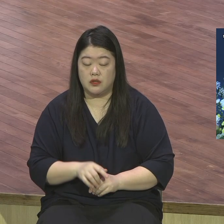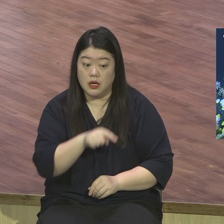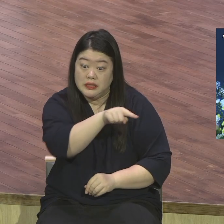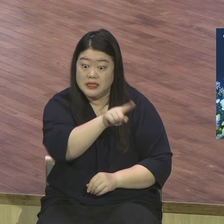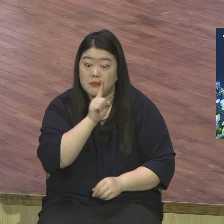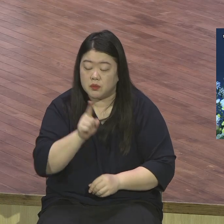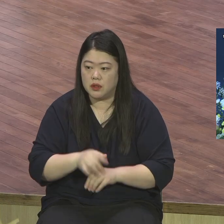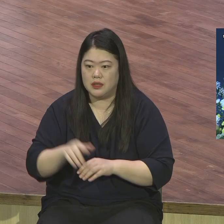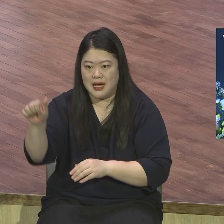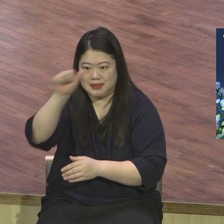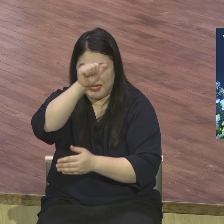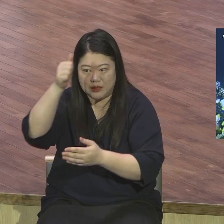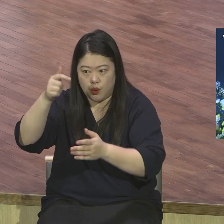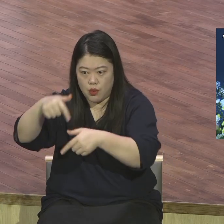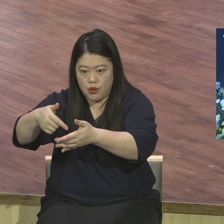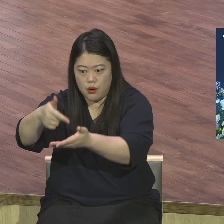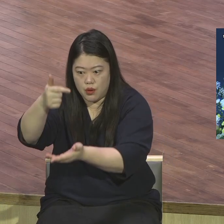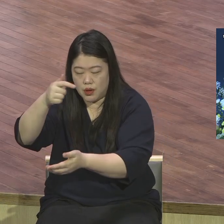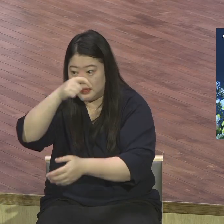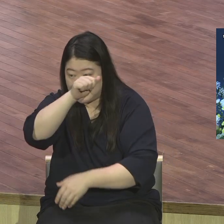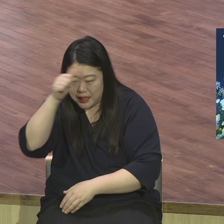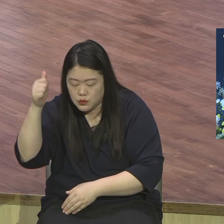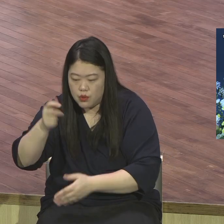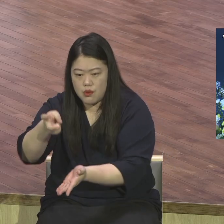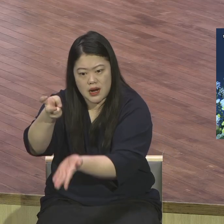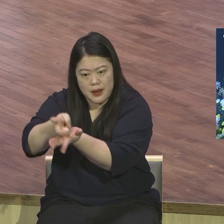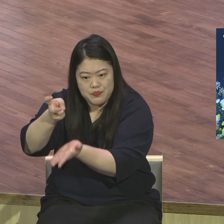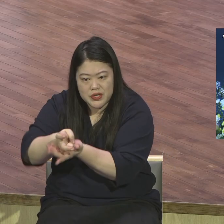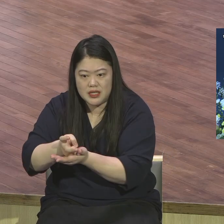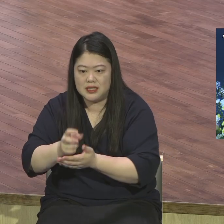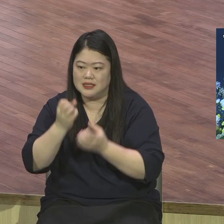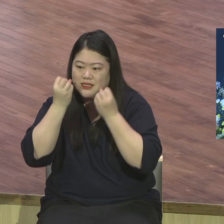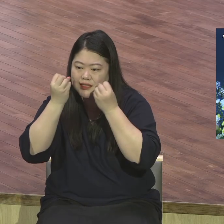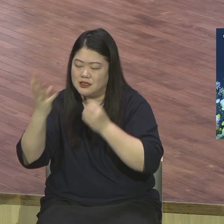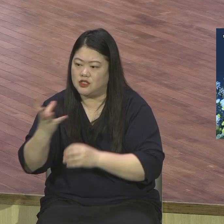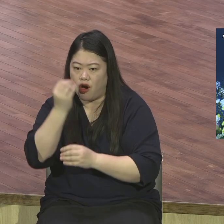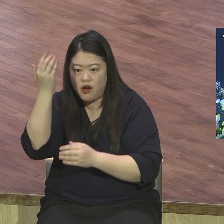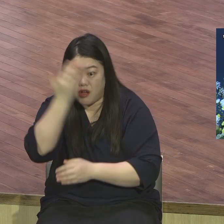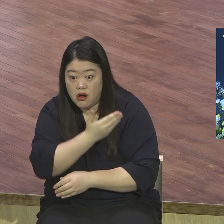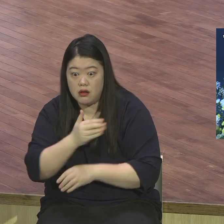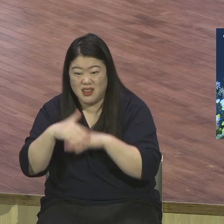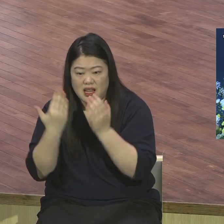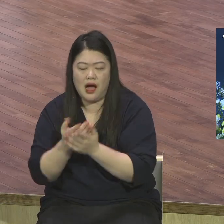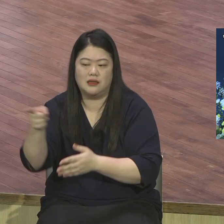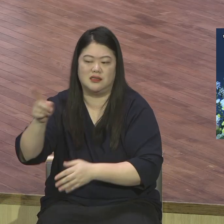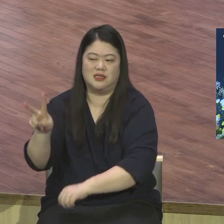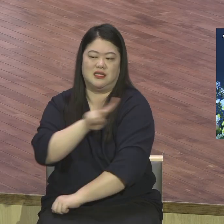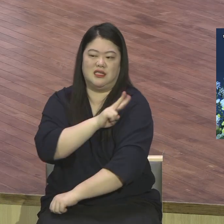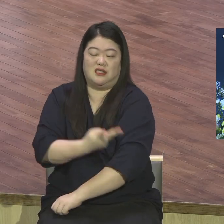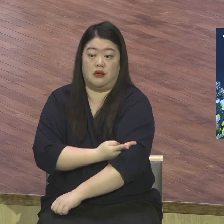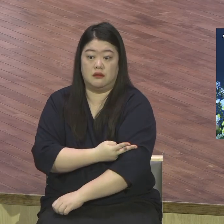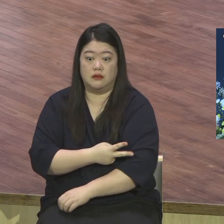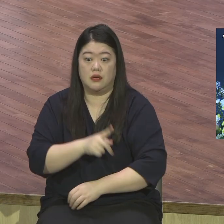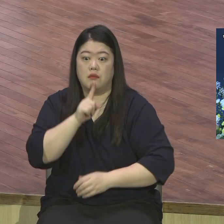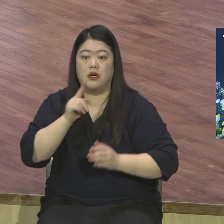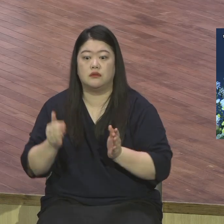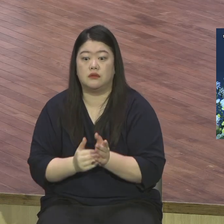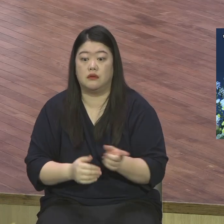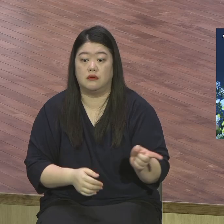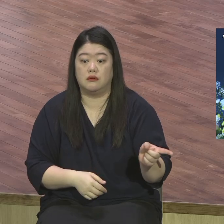이들이 못 믿느냐 부활을 믿지 못하기 때문에 부활이 언제 예수님 부활하셨느냐 주일을 하시기 때문에 금요일날